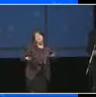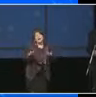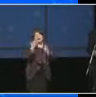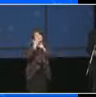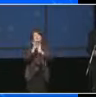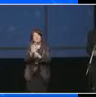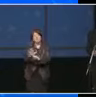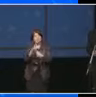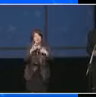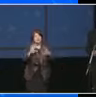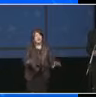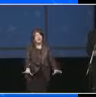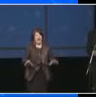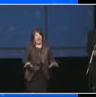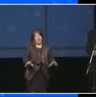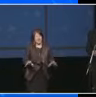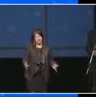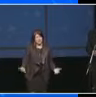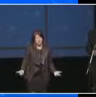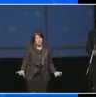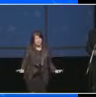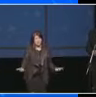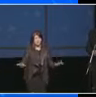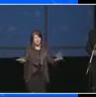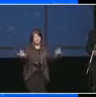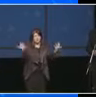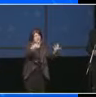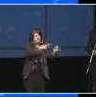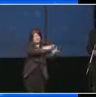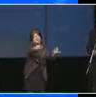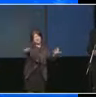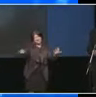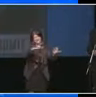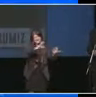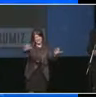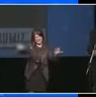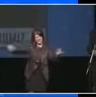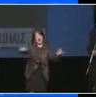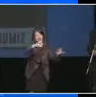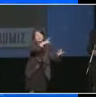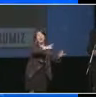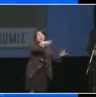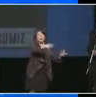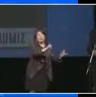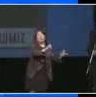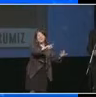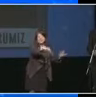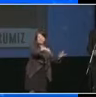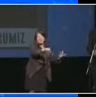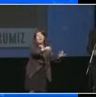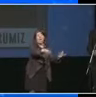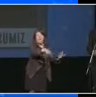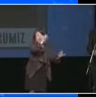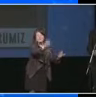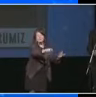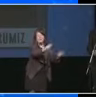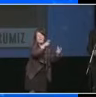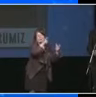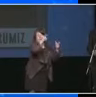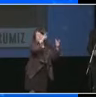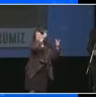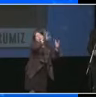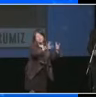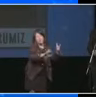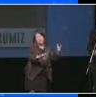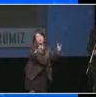resi conti così Paolo Rumiz ha intrapreso un viaggio per i monasteri d'Europa all'ideale ricerca degli uomini